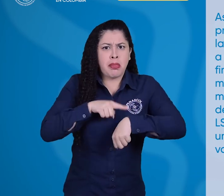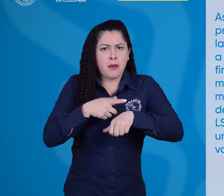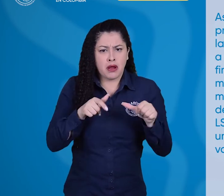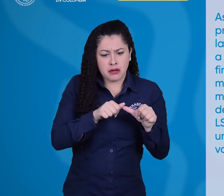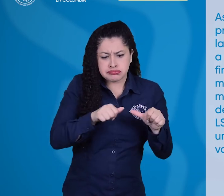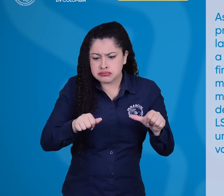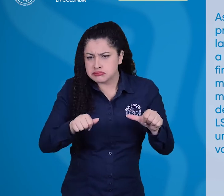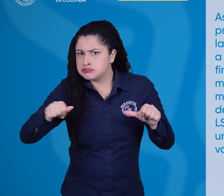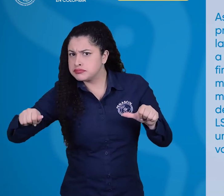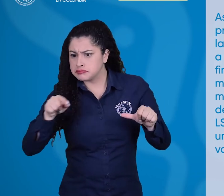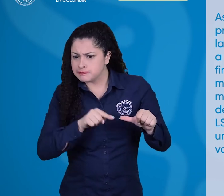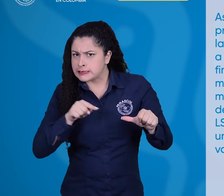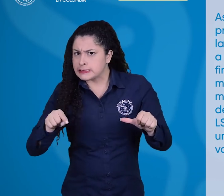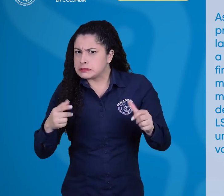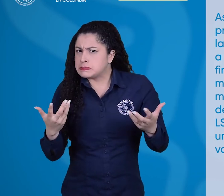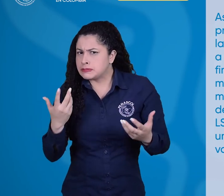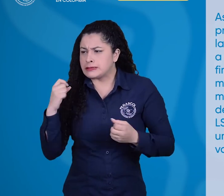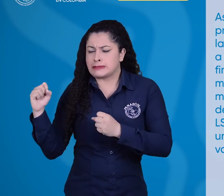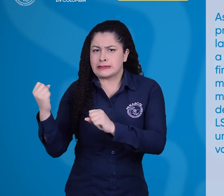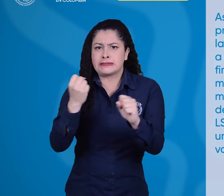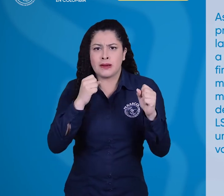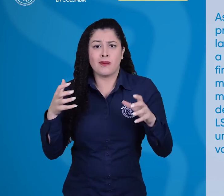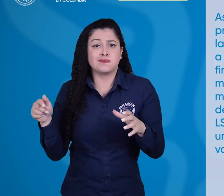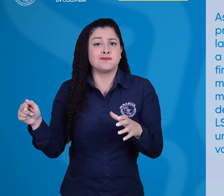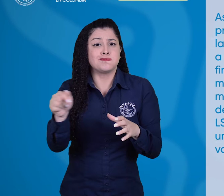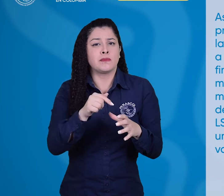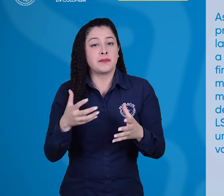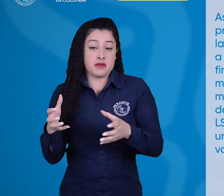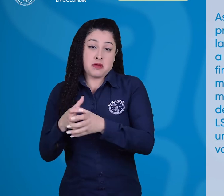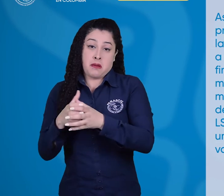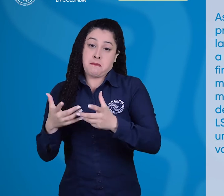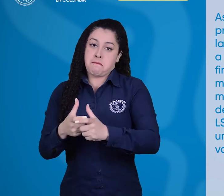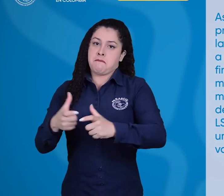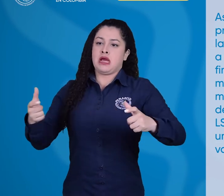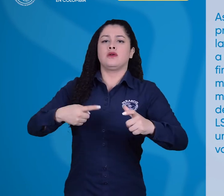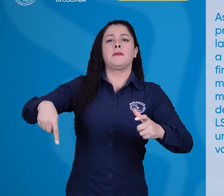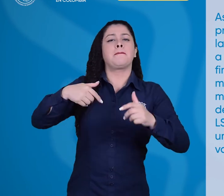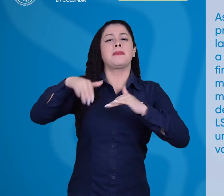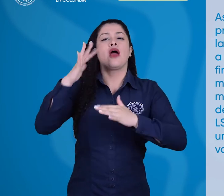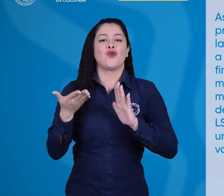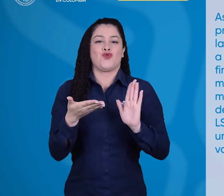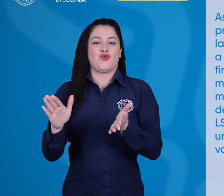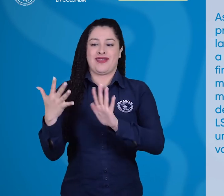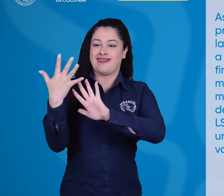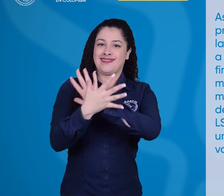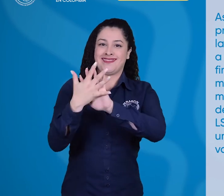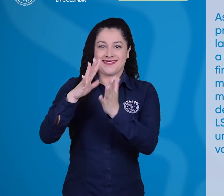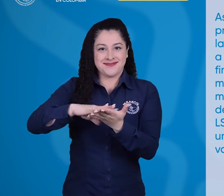financiera en el corto y mediano plazo, ya que en su mayoría están dependiendo de las ofertas de cursos